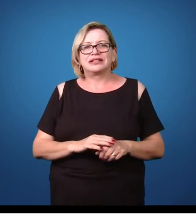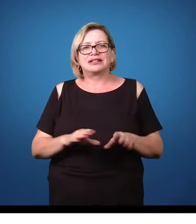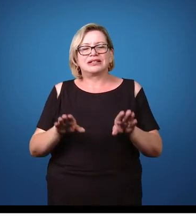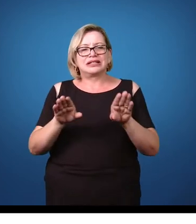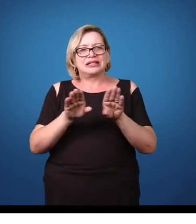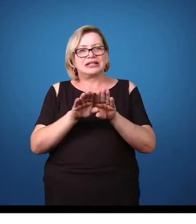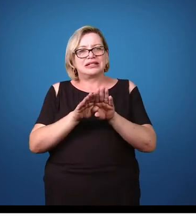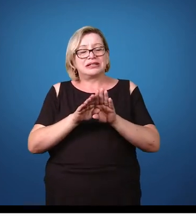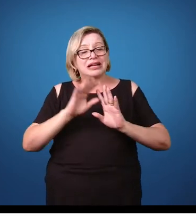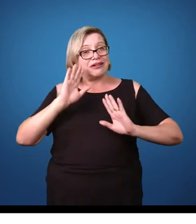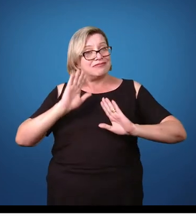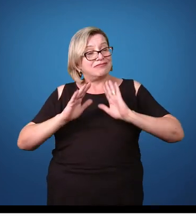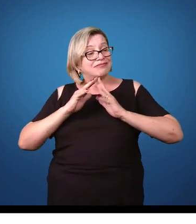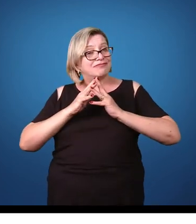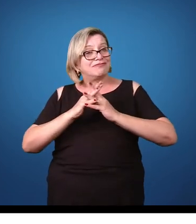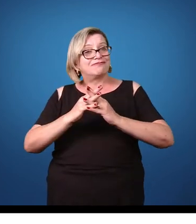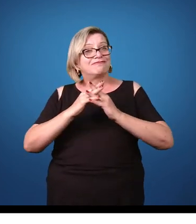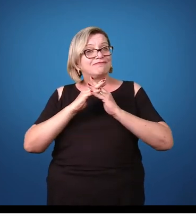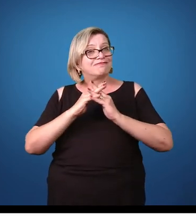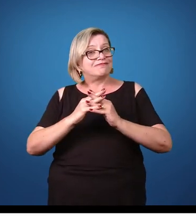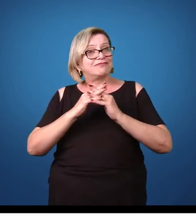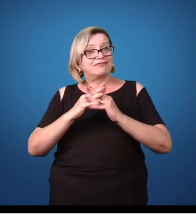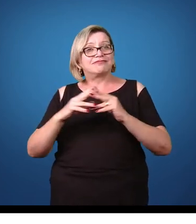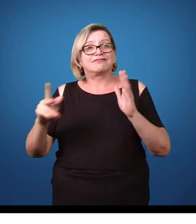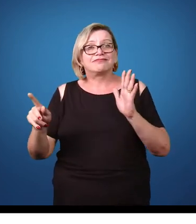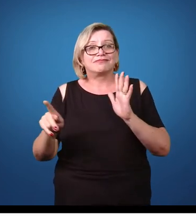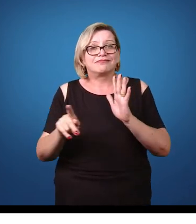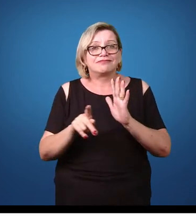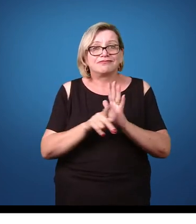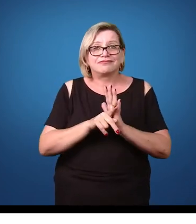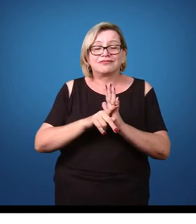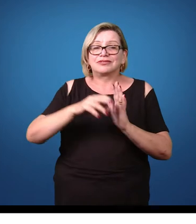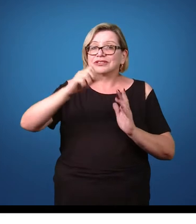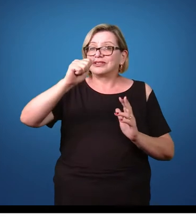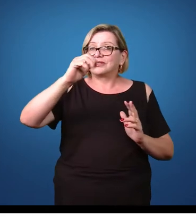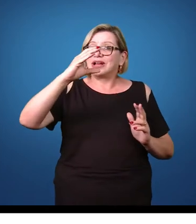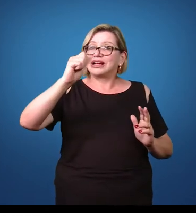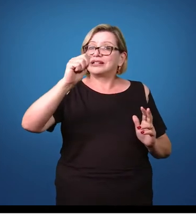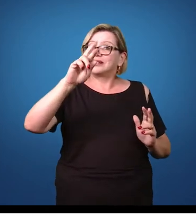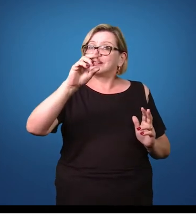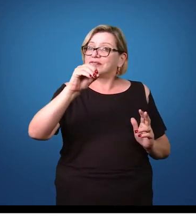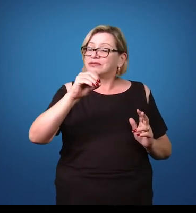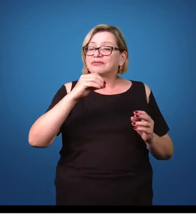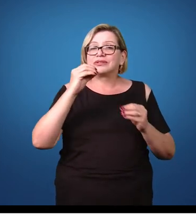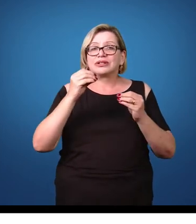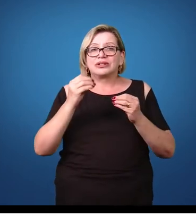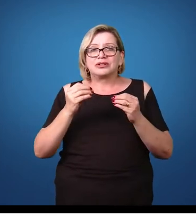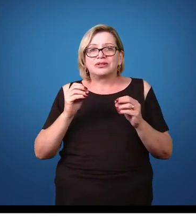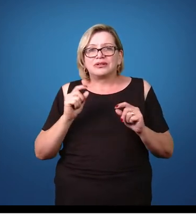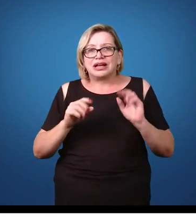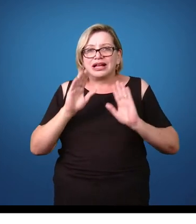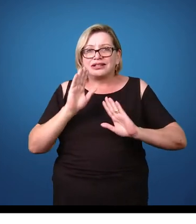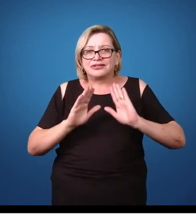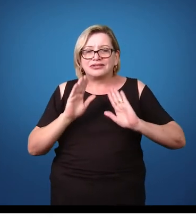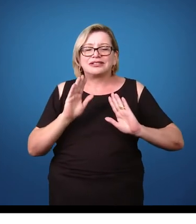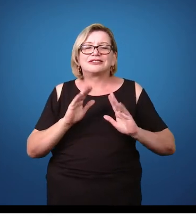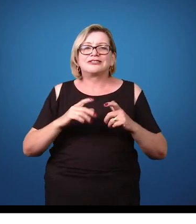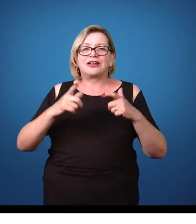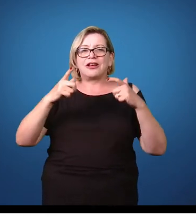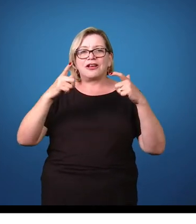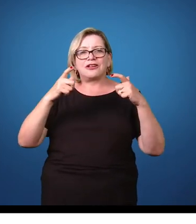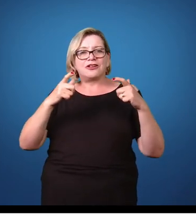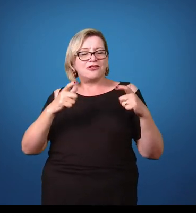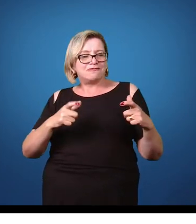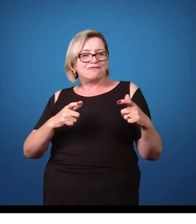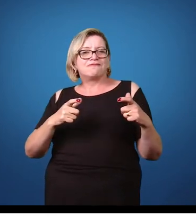Existem alguns complicantes também relacionados a transmissão do ácaro. Condições precárias